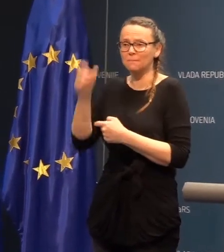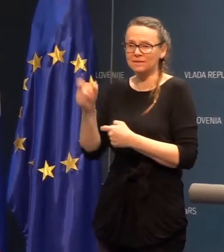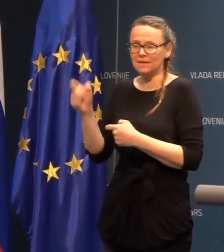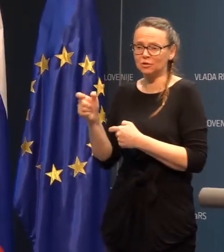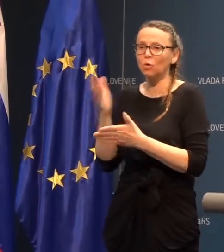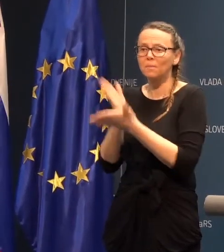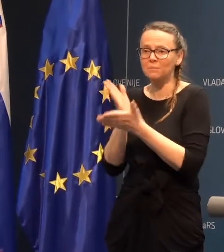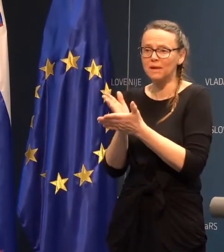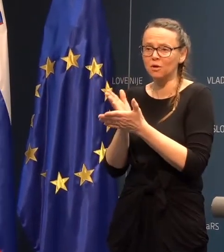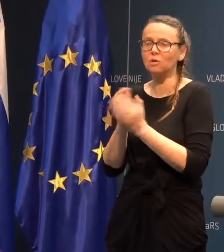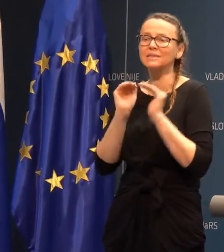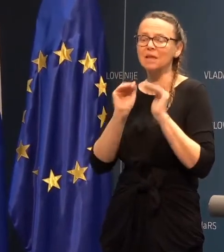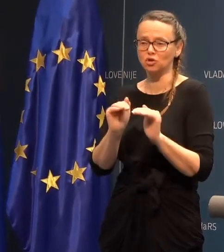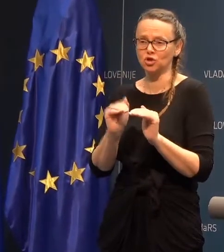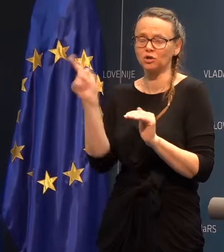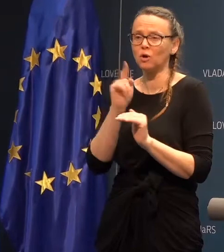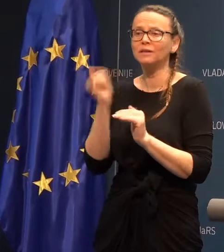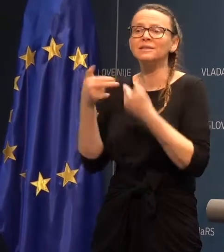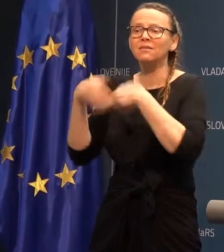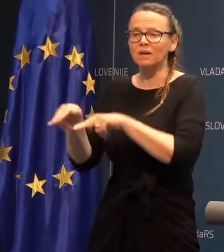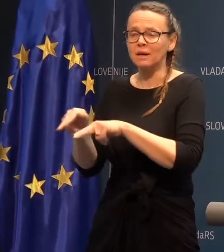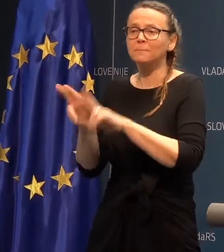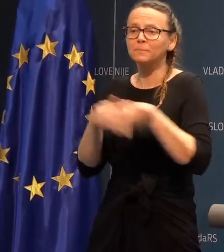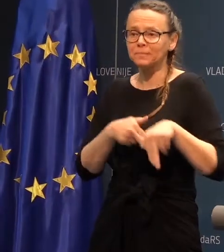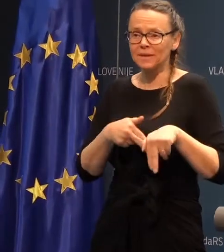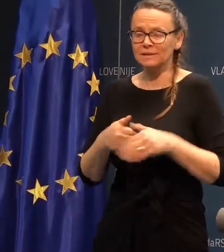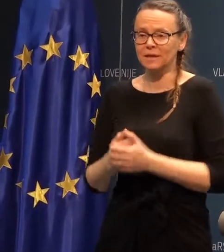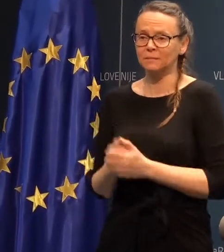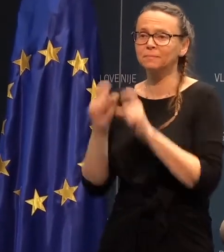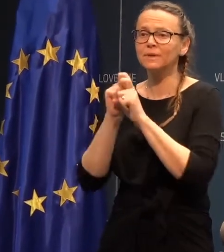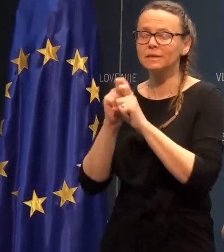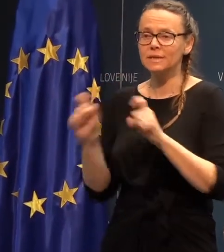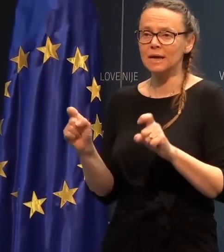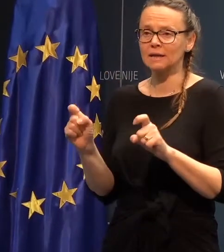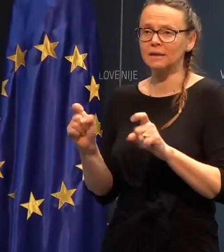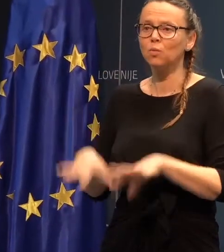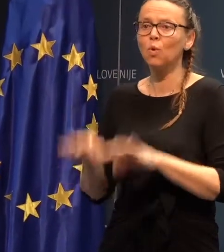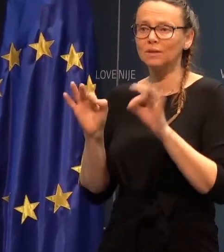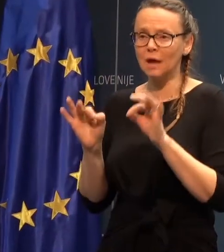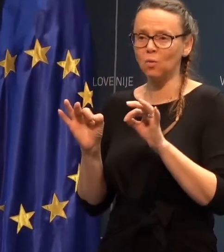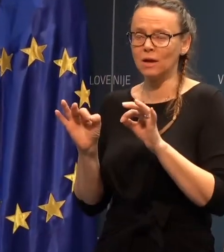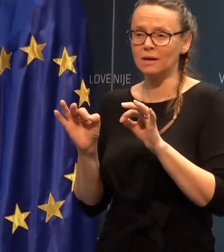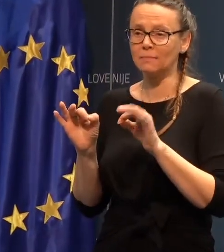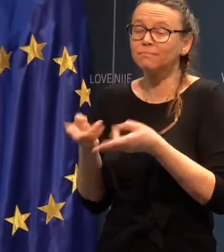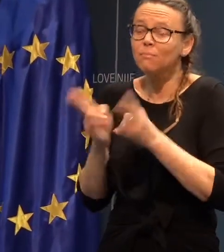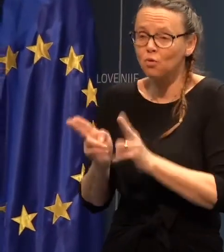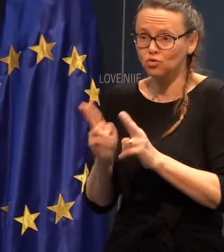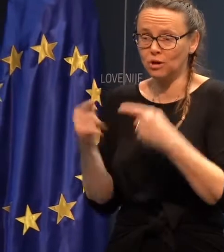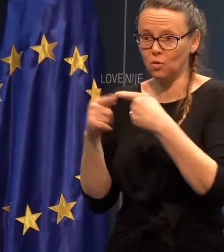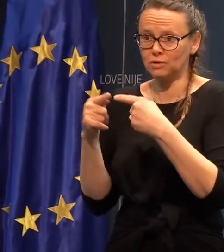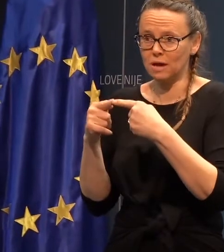ustrezno zaščitijo. Pa da se vrnem nazaj. Zaradi obotavljanja potencijalnih